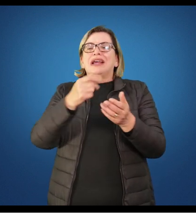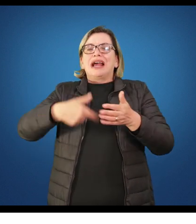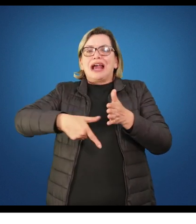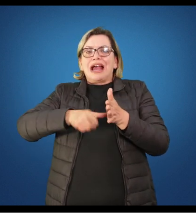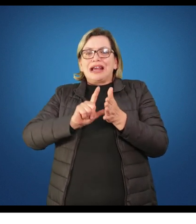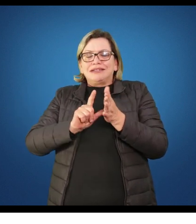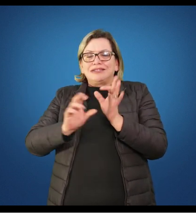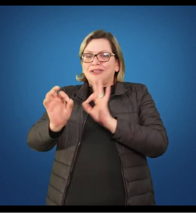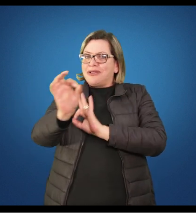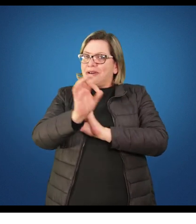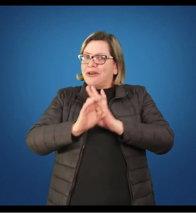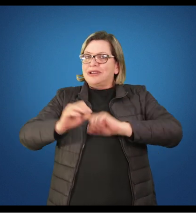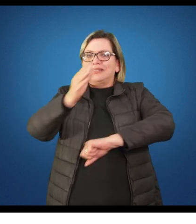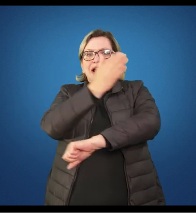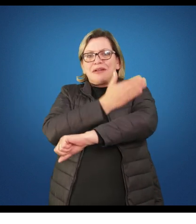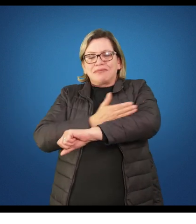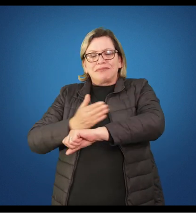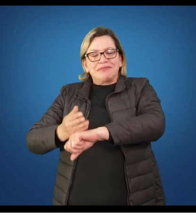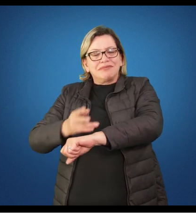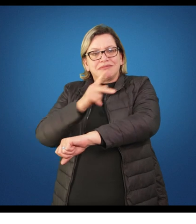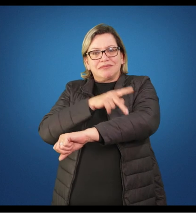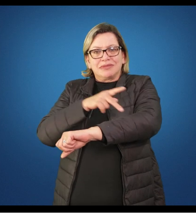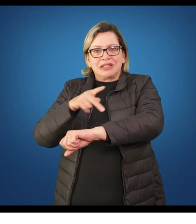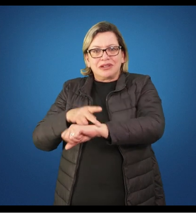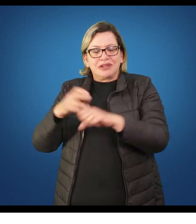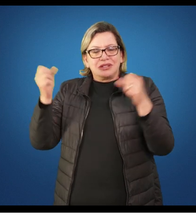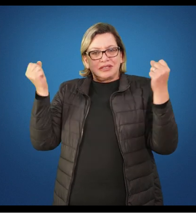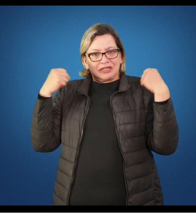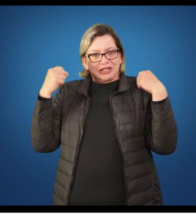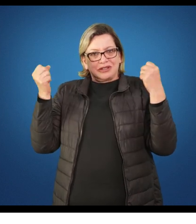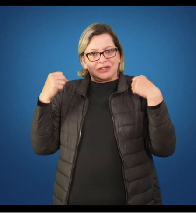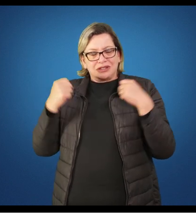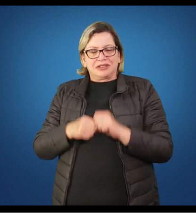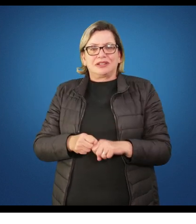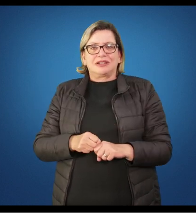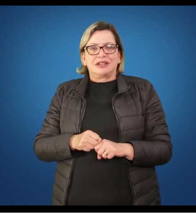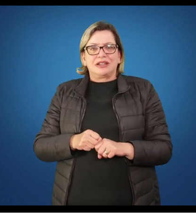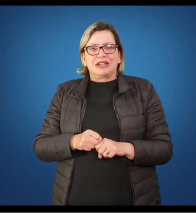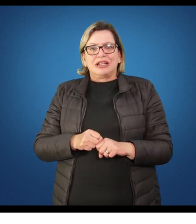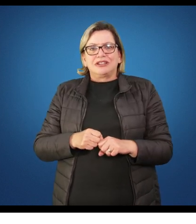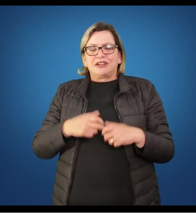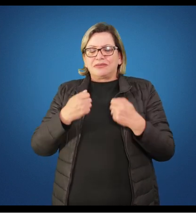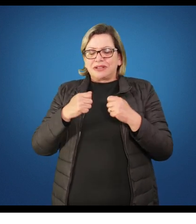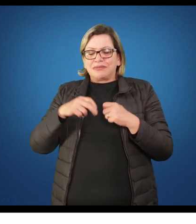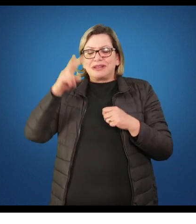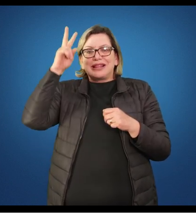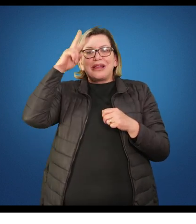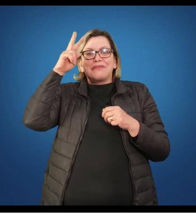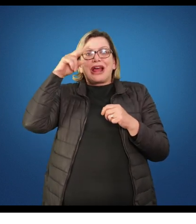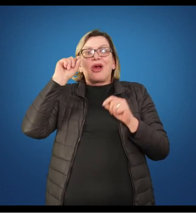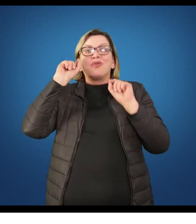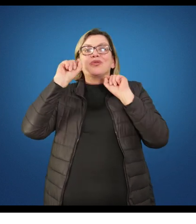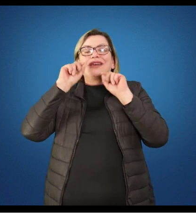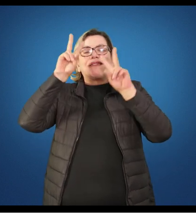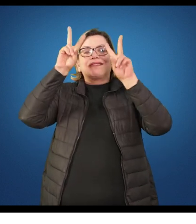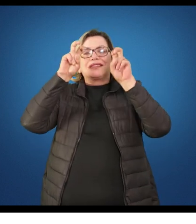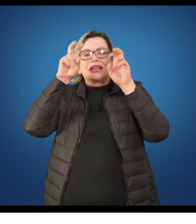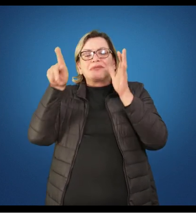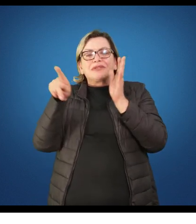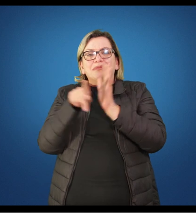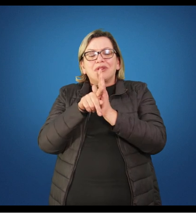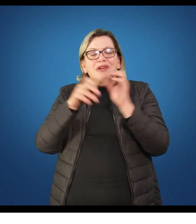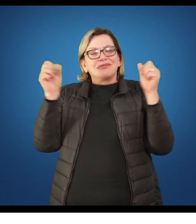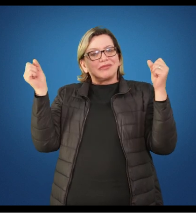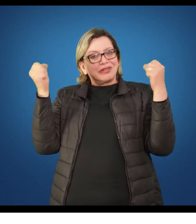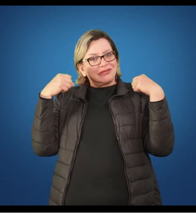a prática pedagógica com a educação física. Precisamos retomar então quais são os conteúdos da educação física. Educação física